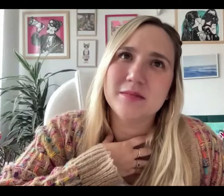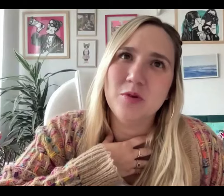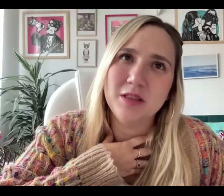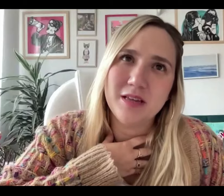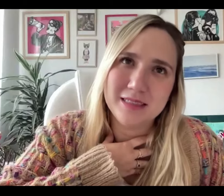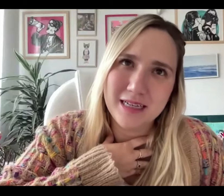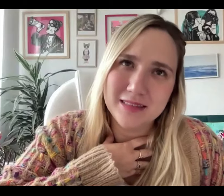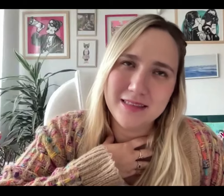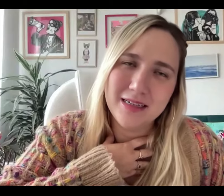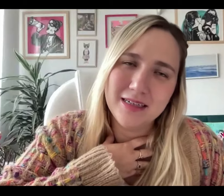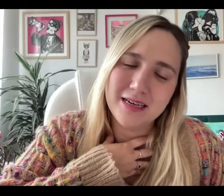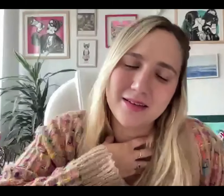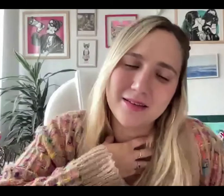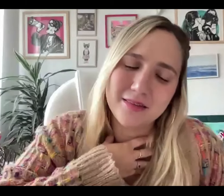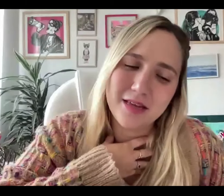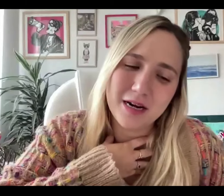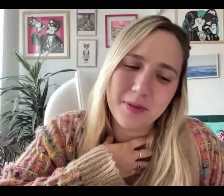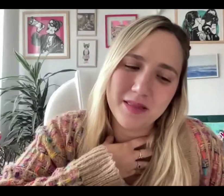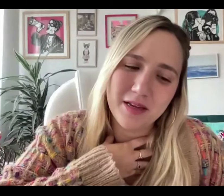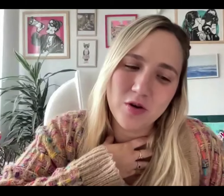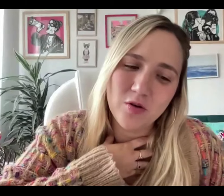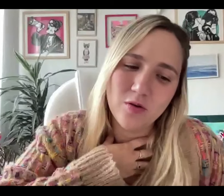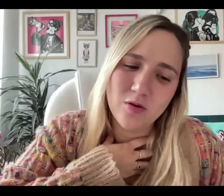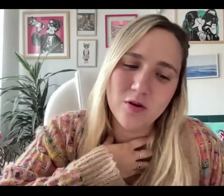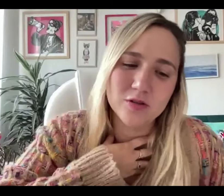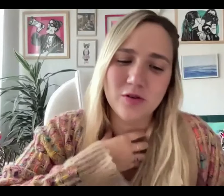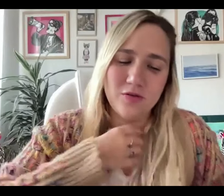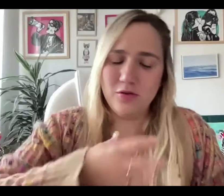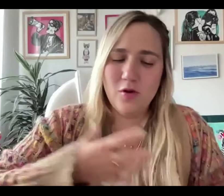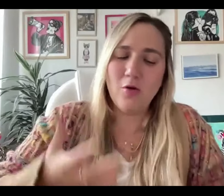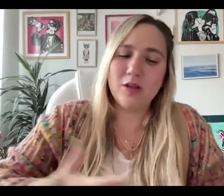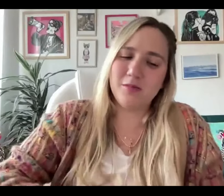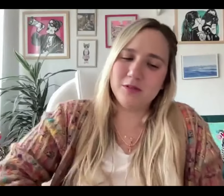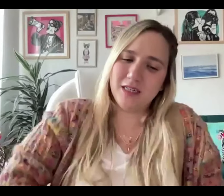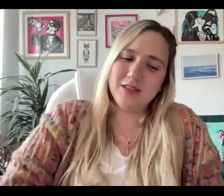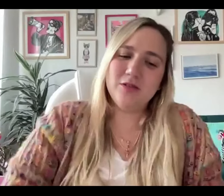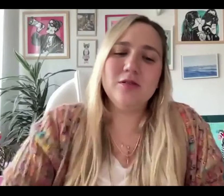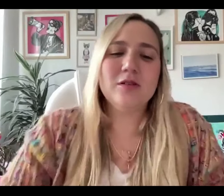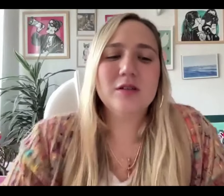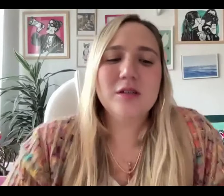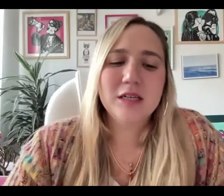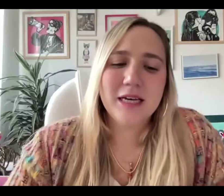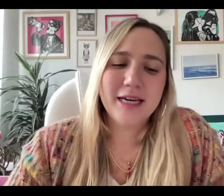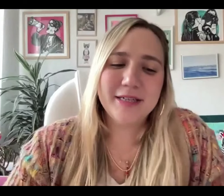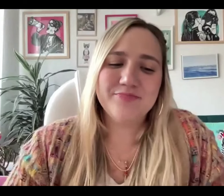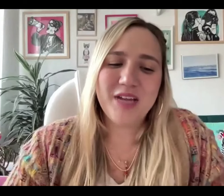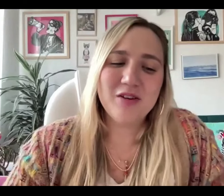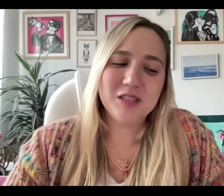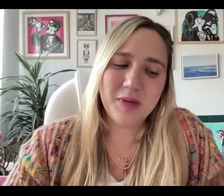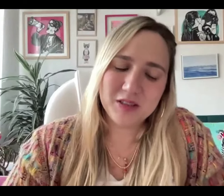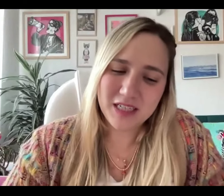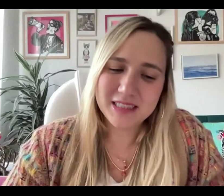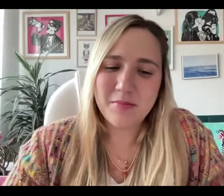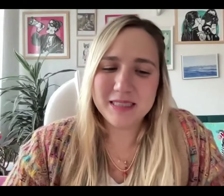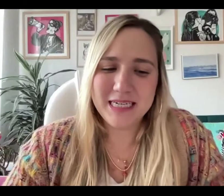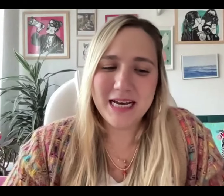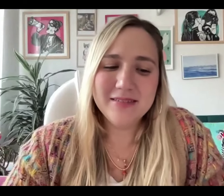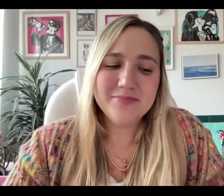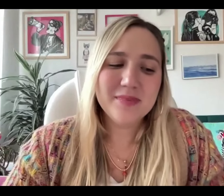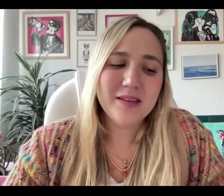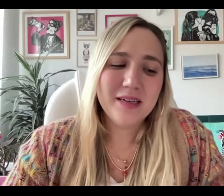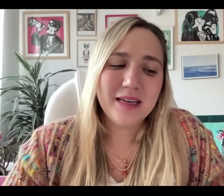que es muy interesante, que de repente no lo abordamos tanto en los espacios de